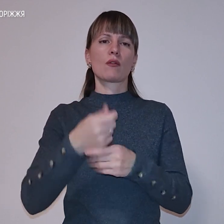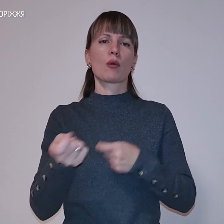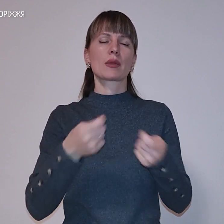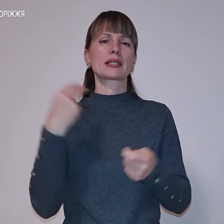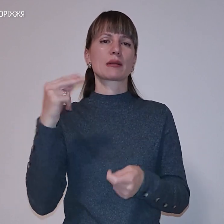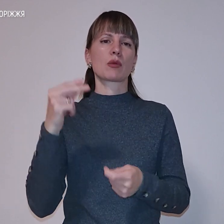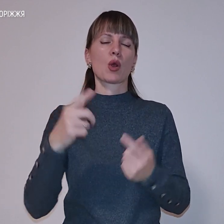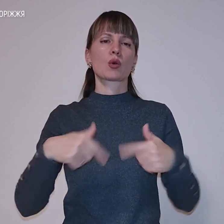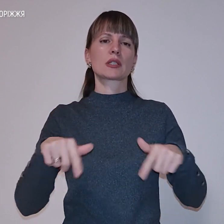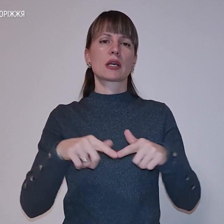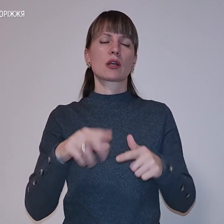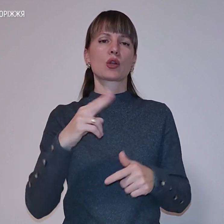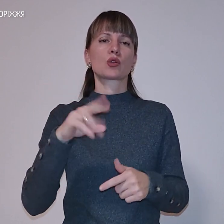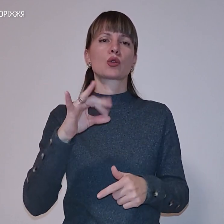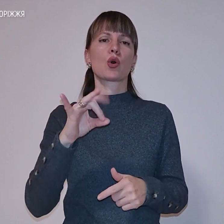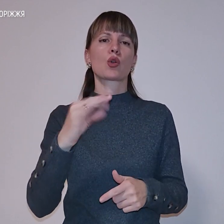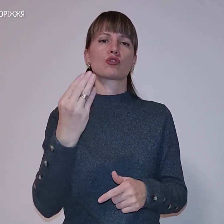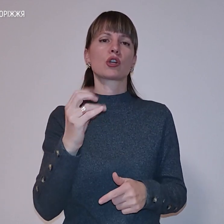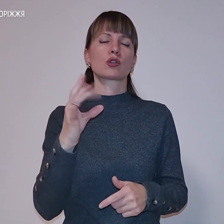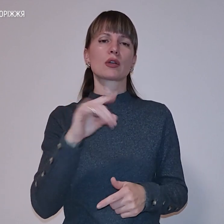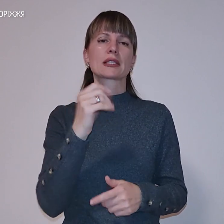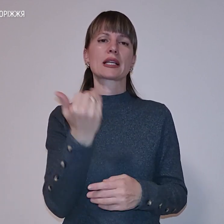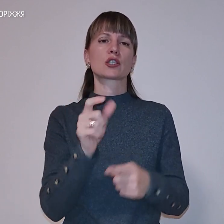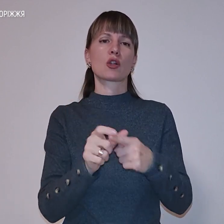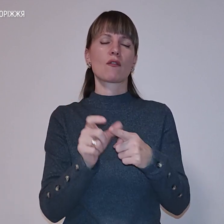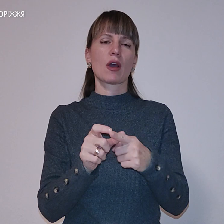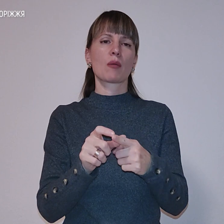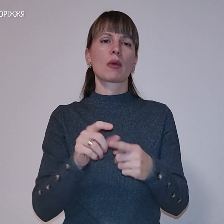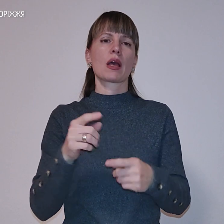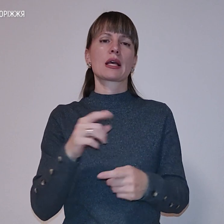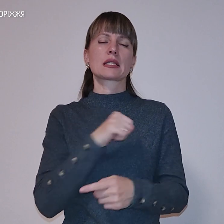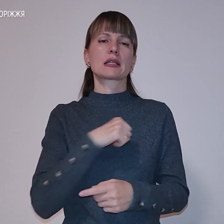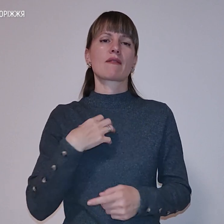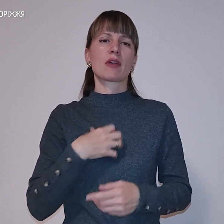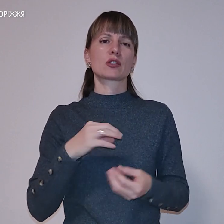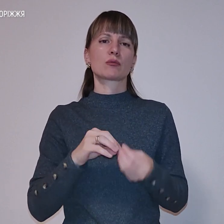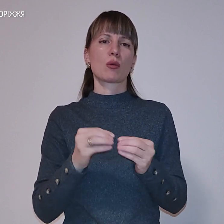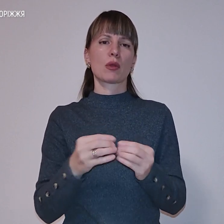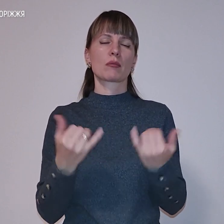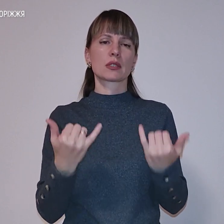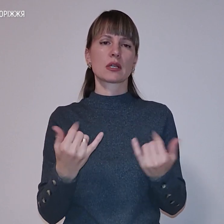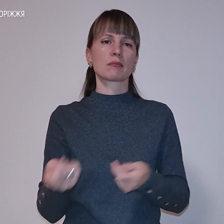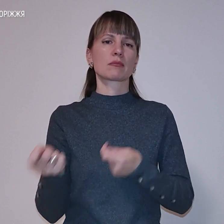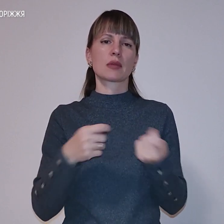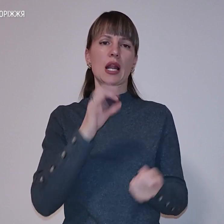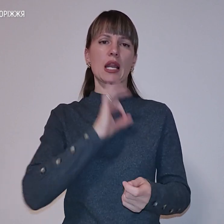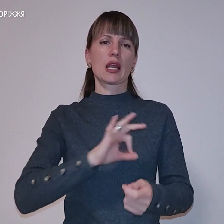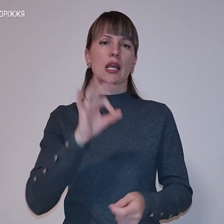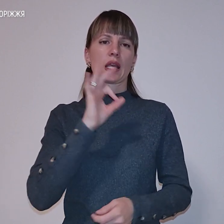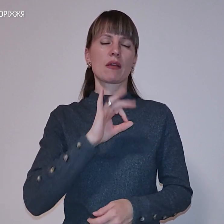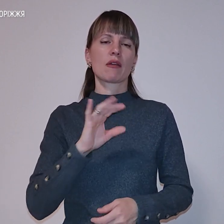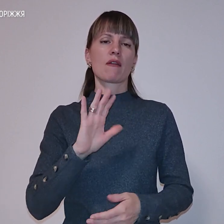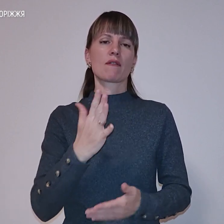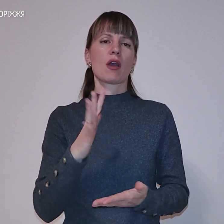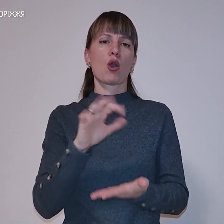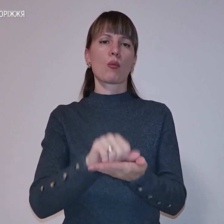осередку Ірина Торошенко. Однак, за її словами, найгостріша проблема зараз – постачання ліків в окуповані регіони. Віл